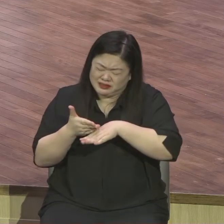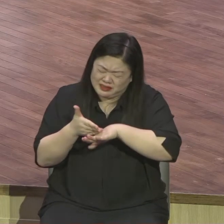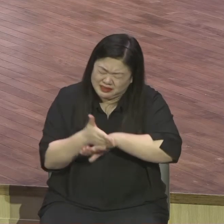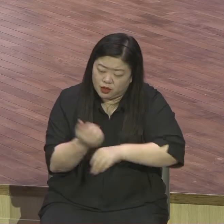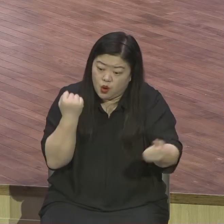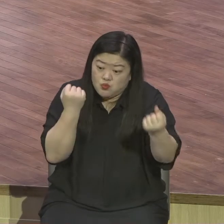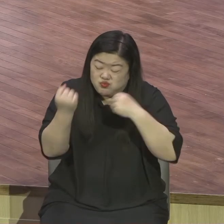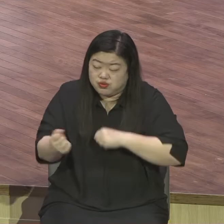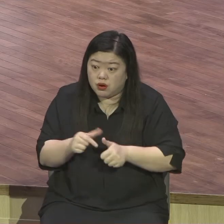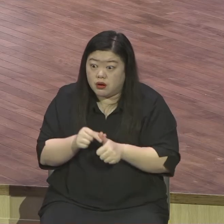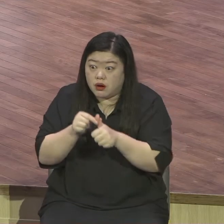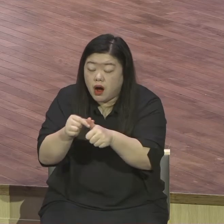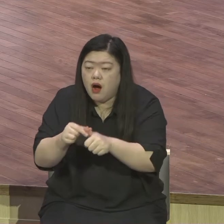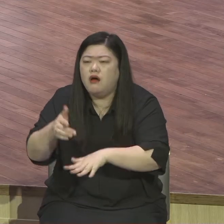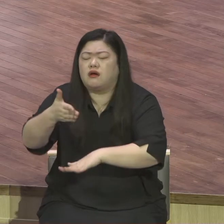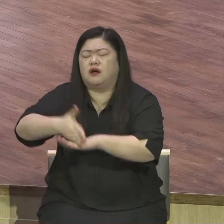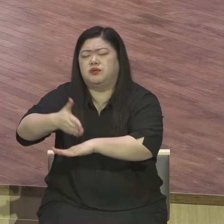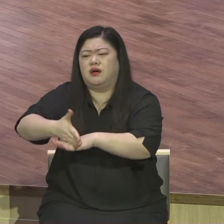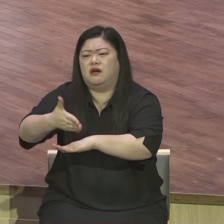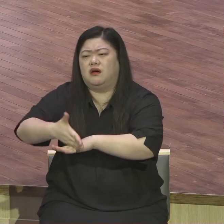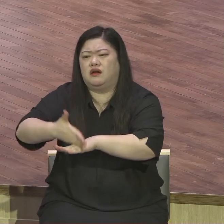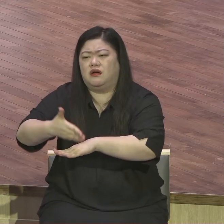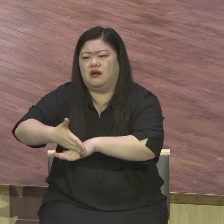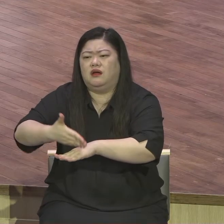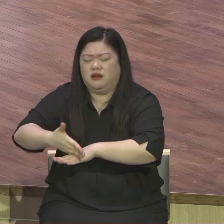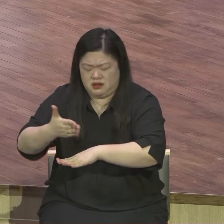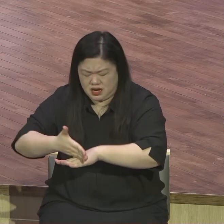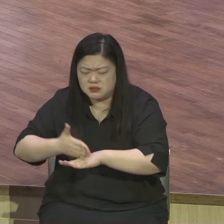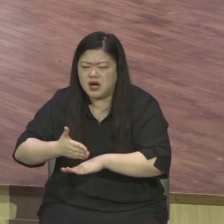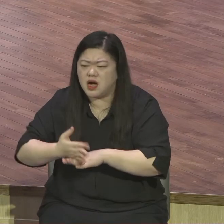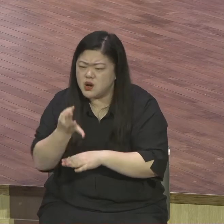주인 뒷모습만 봐도 진짜 멋있다